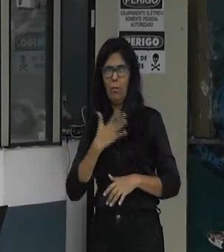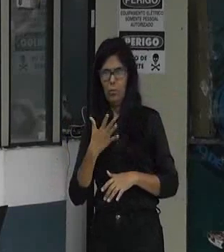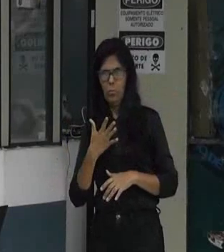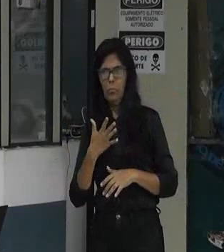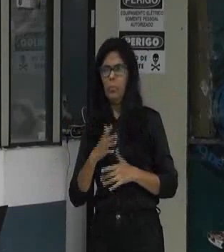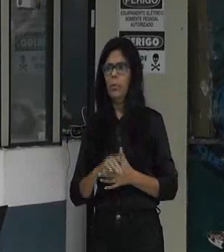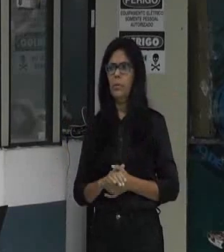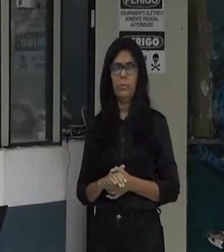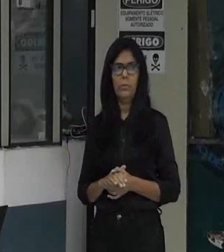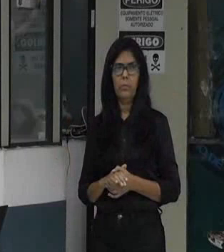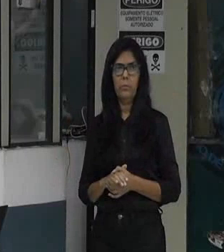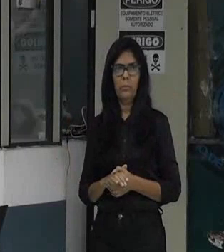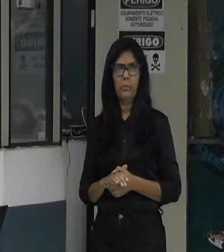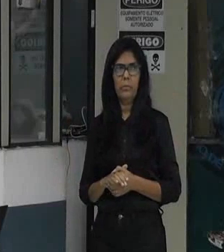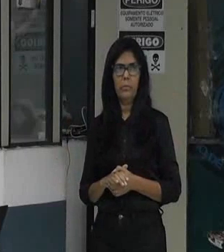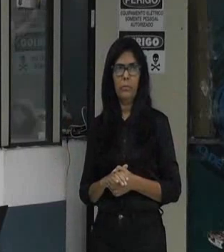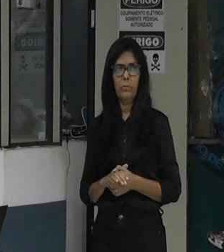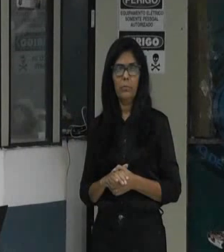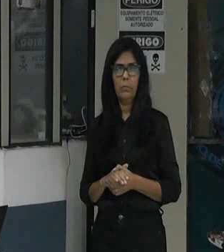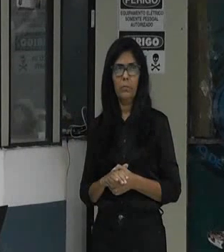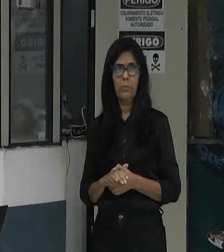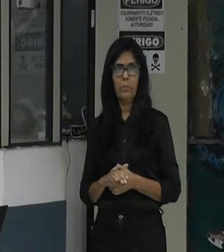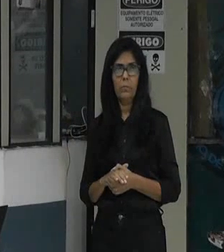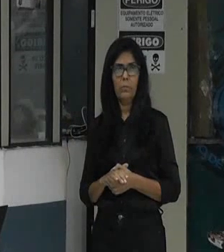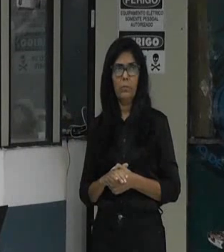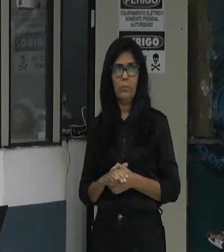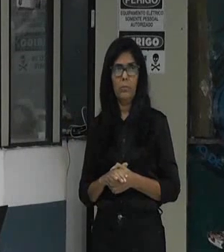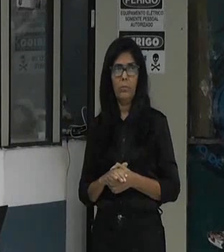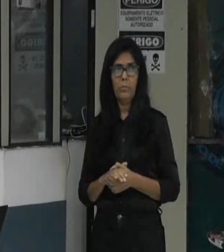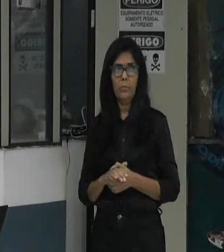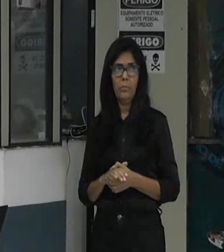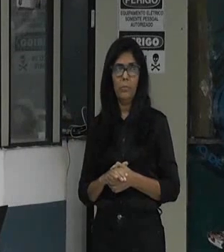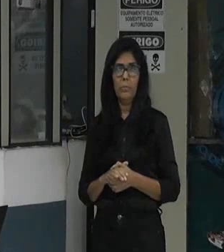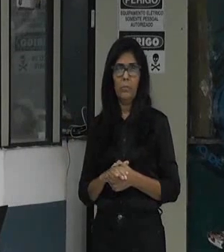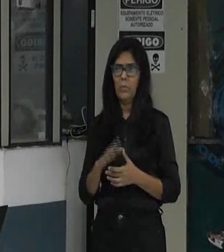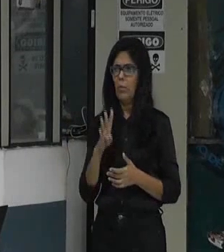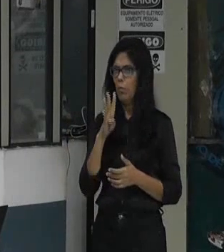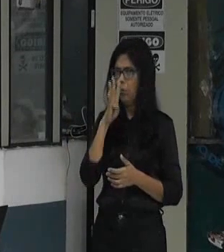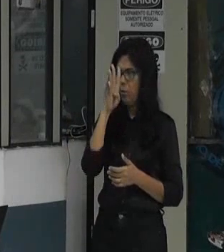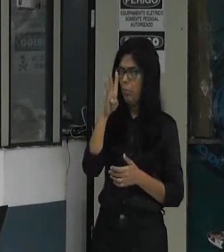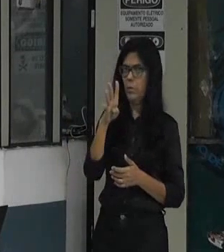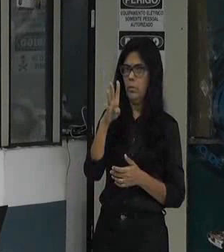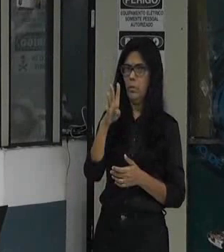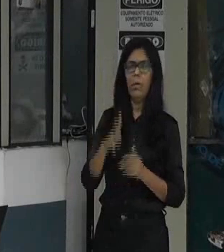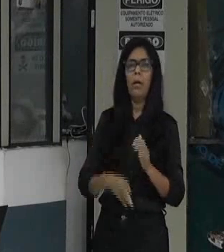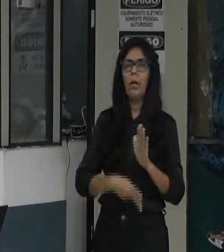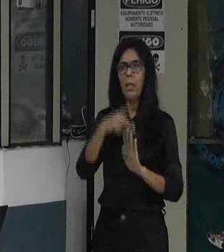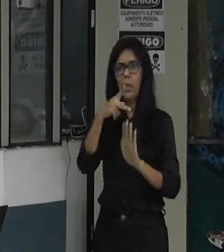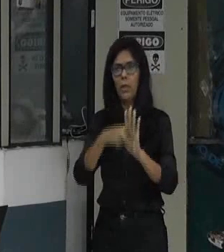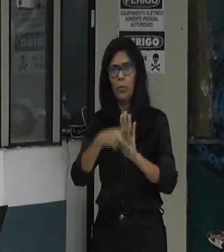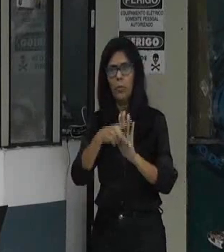acho que é um absurdo estar preponderando aqui se esse projeto não for